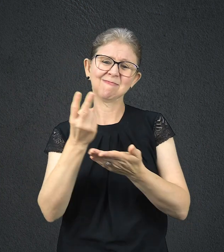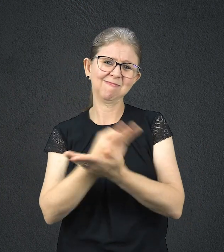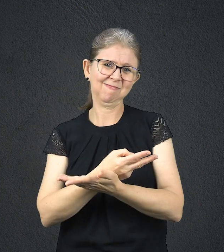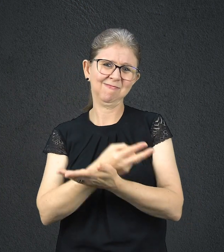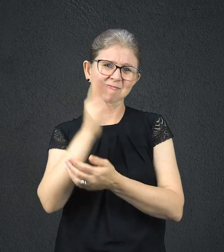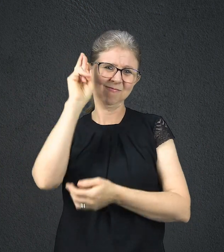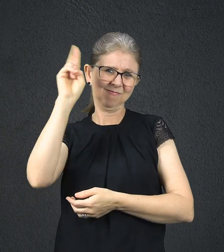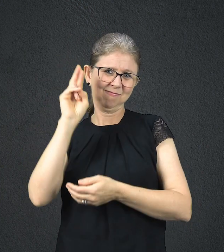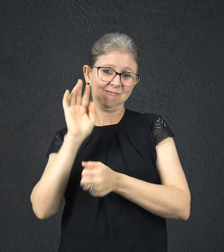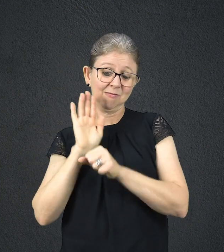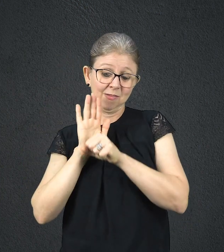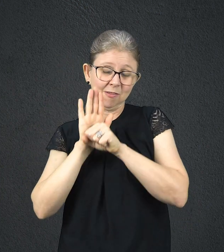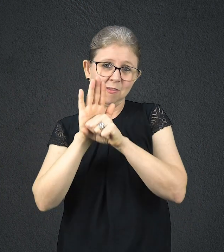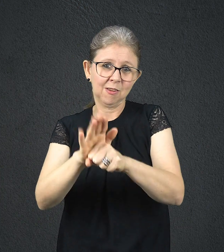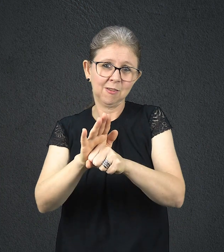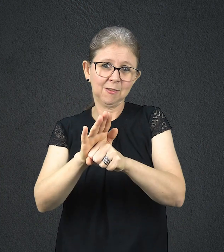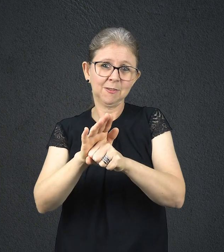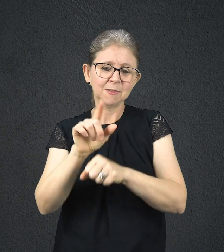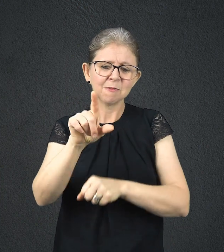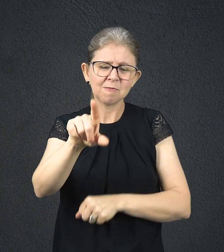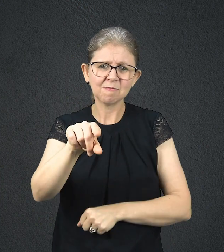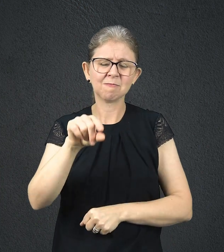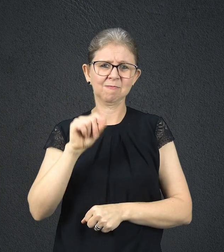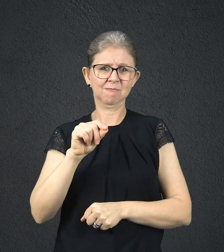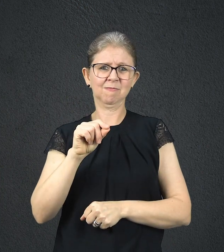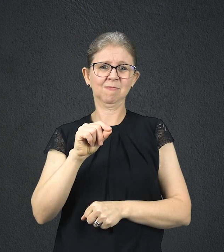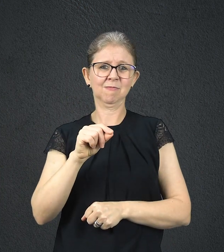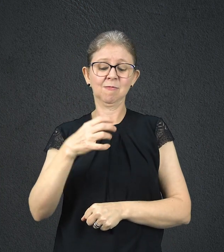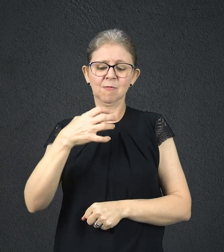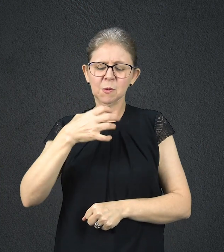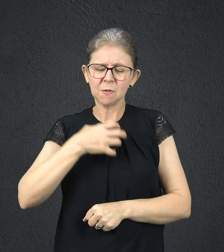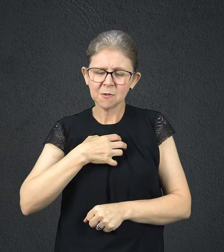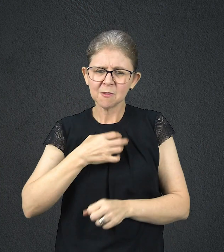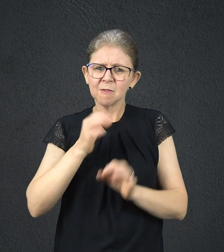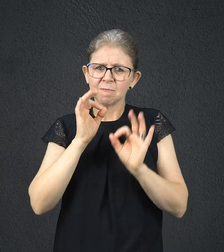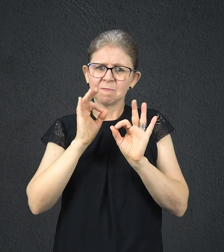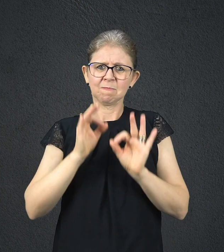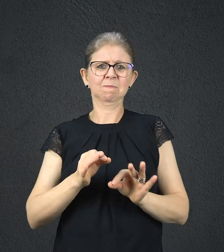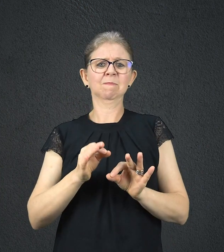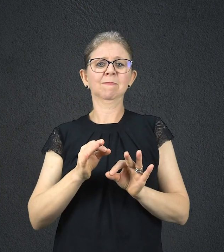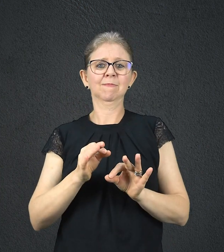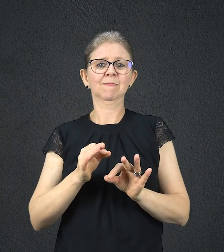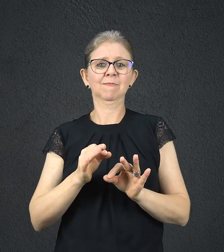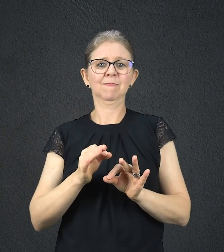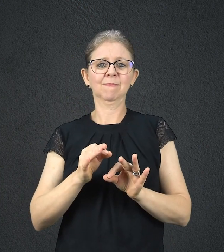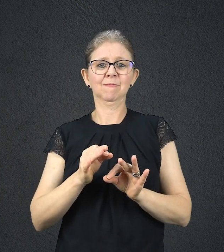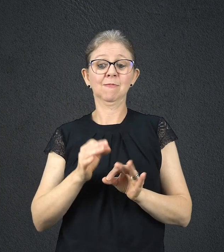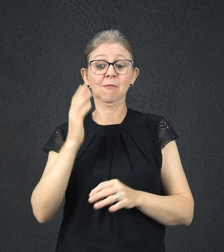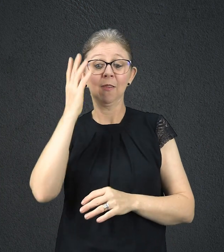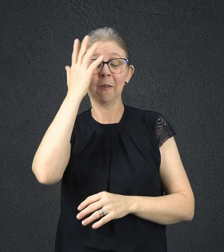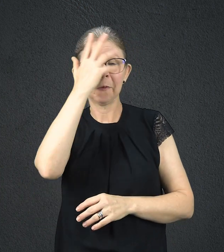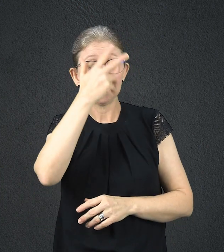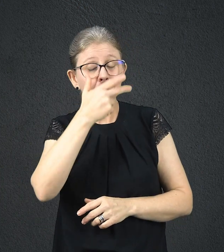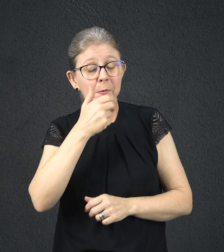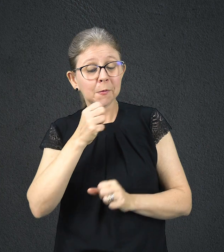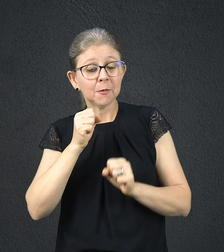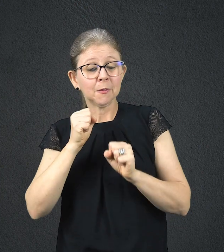escolher nossas companhias. As aparências podem fascinar, mas é o caráter íntegro que permite